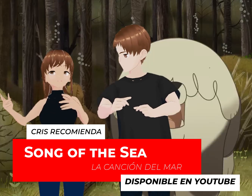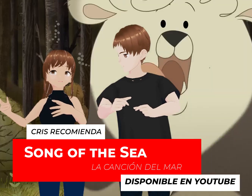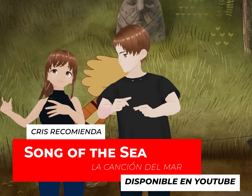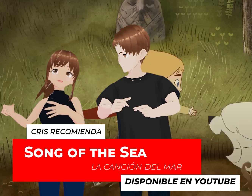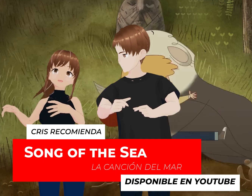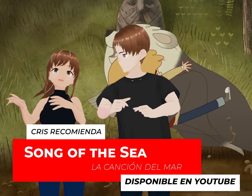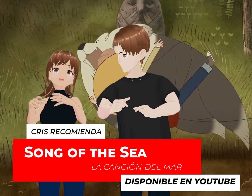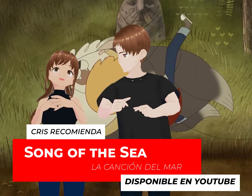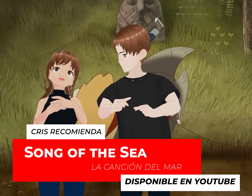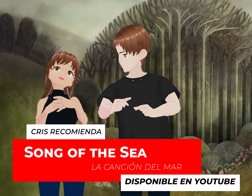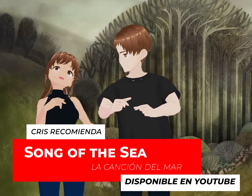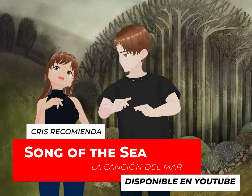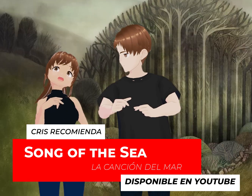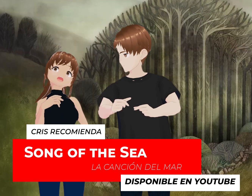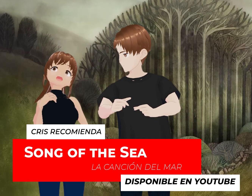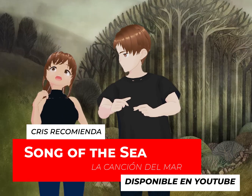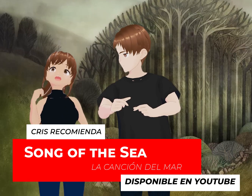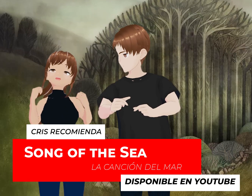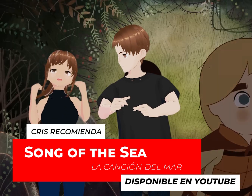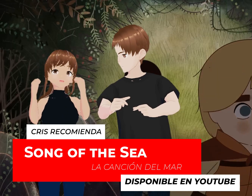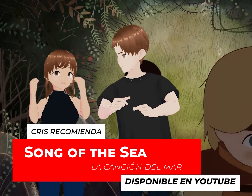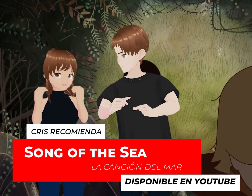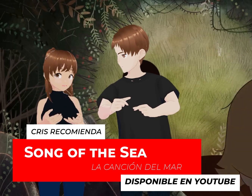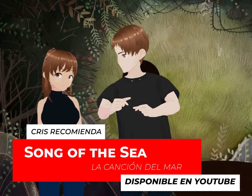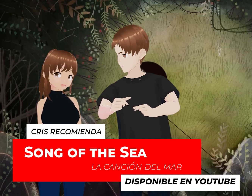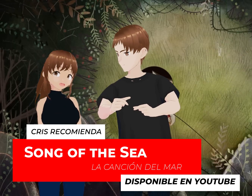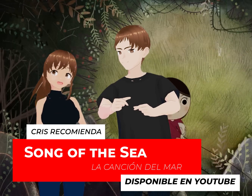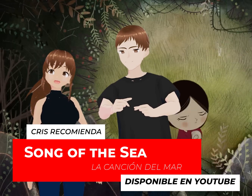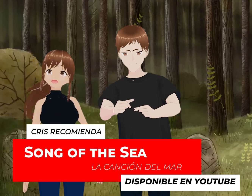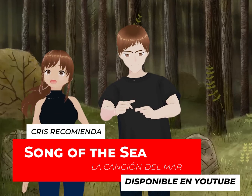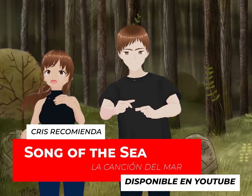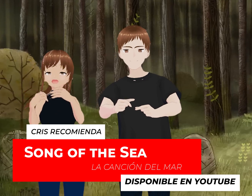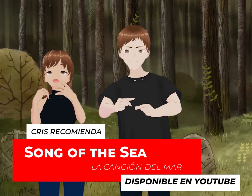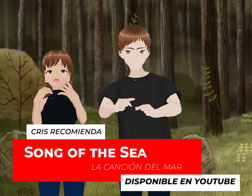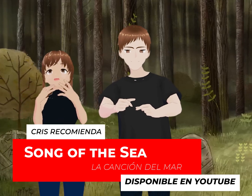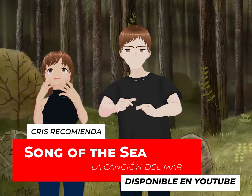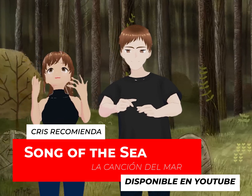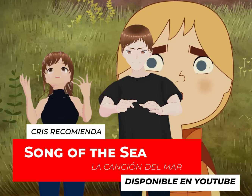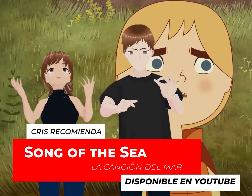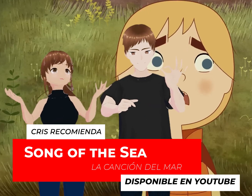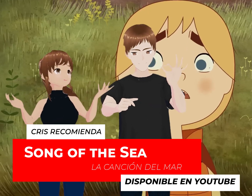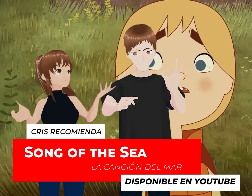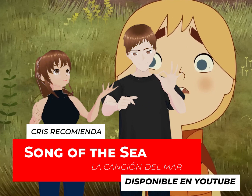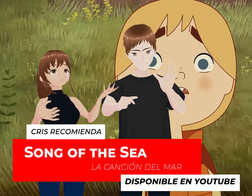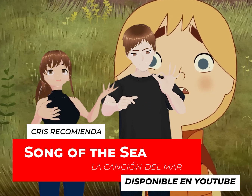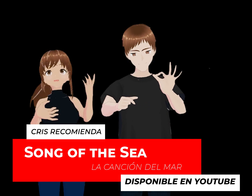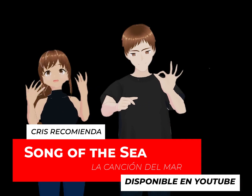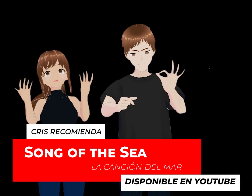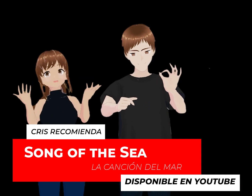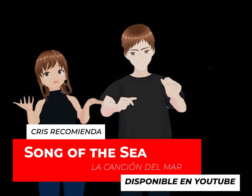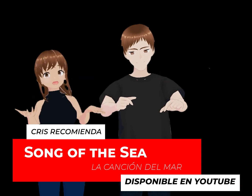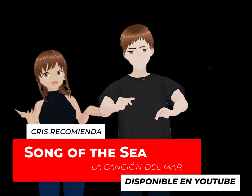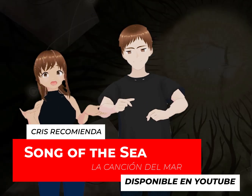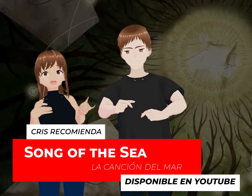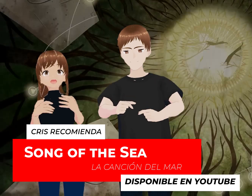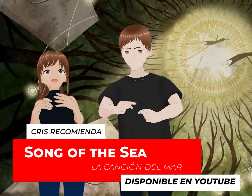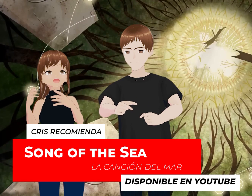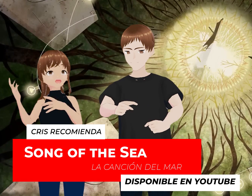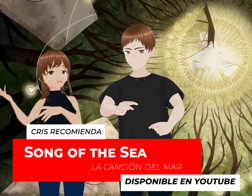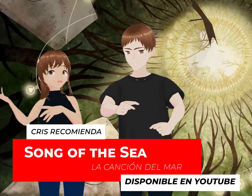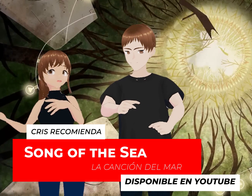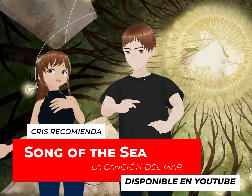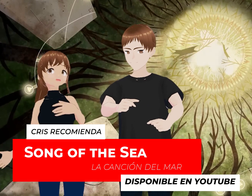a hacer mis palomitas y voy a ver algo que visualmente es diferente y no estamos acostumbrados a ese tipo de,